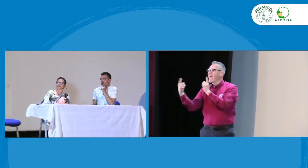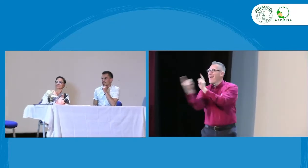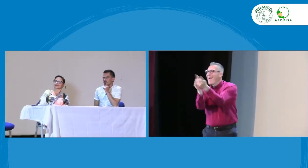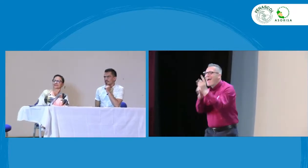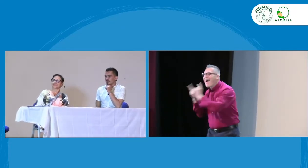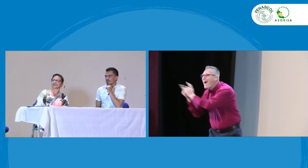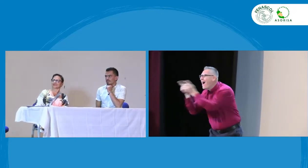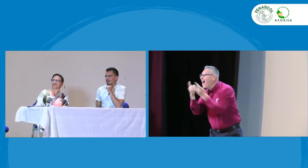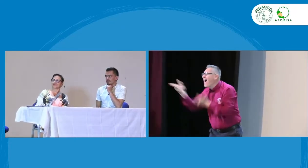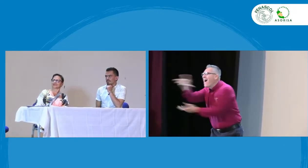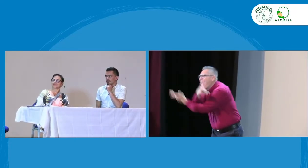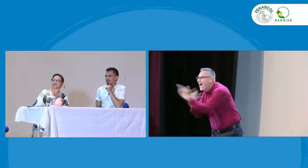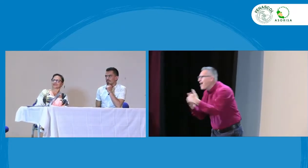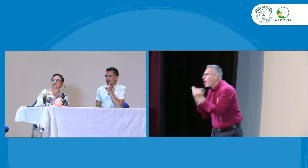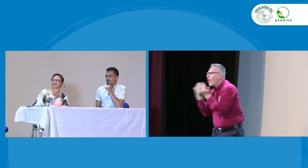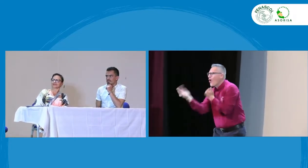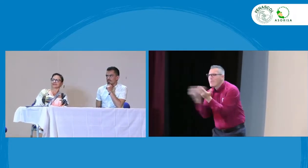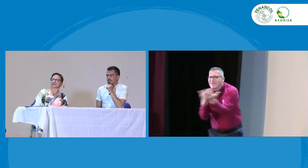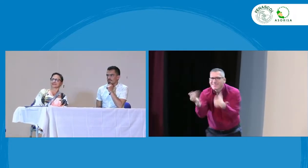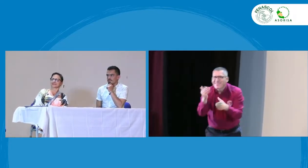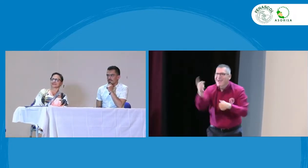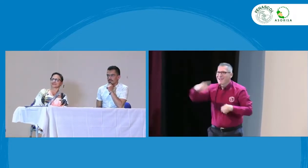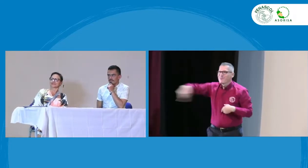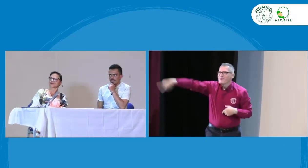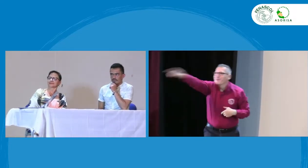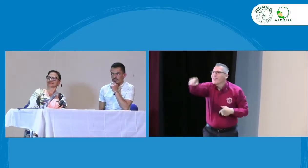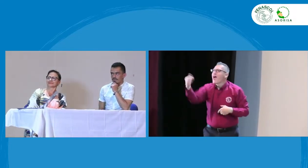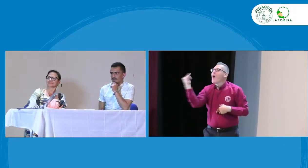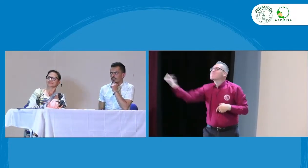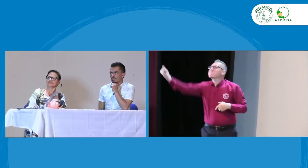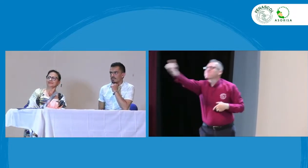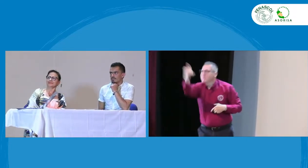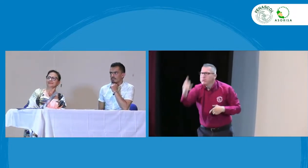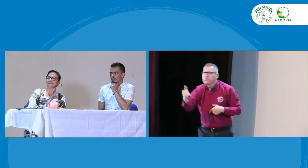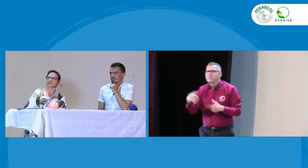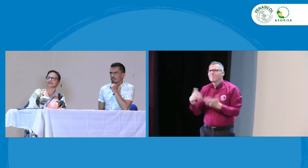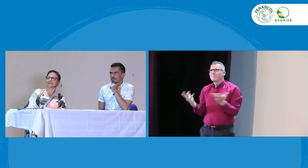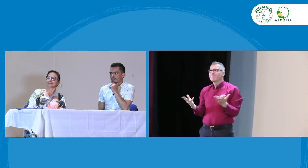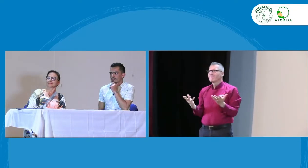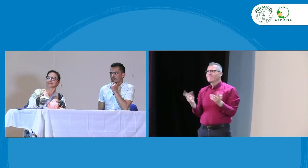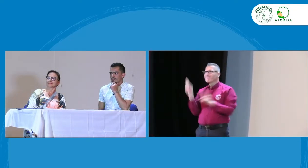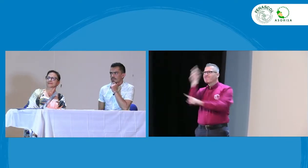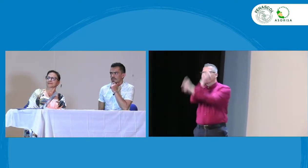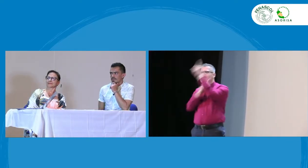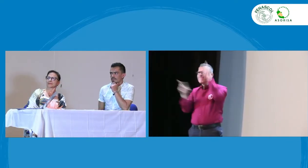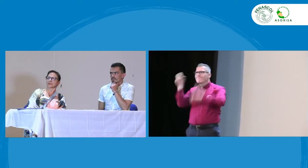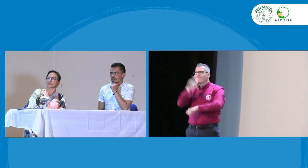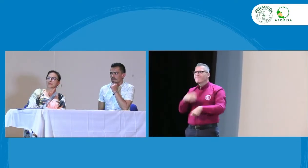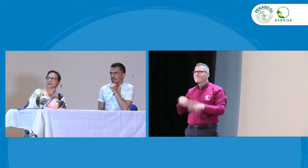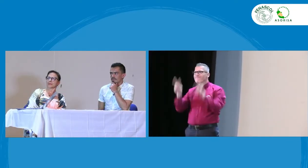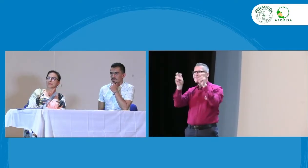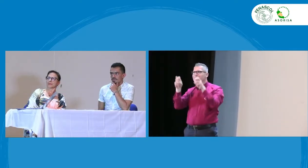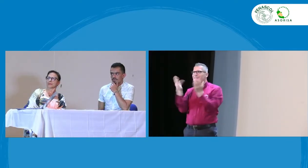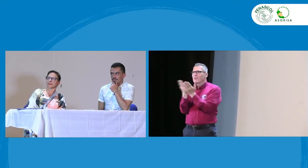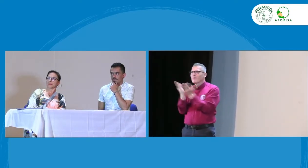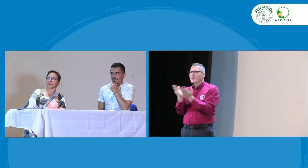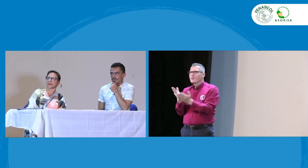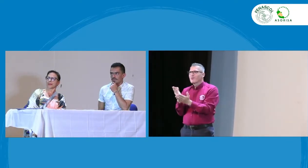al tema de la educación. Y pues esta oportunidad es para que conversemos, para que entre